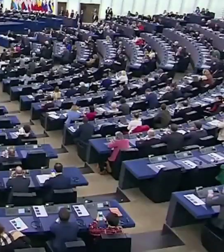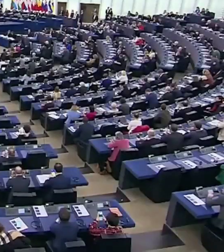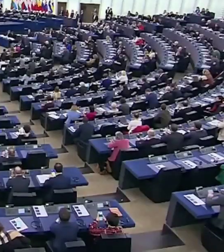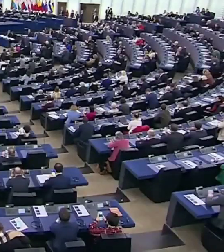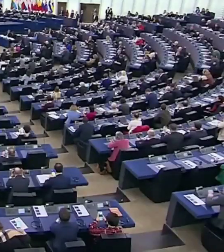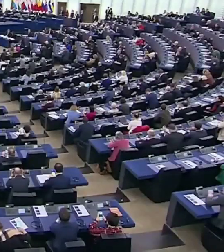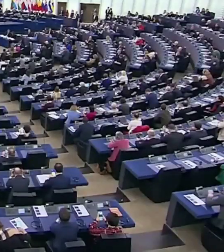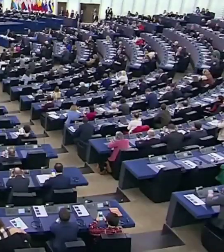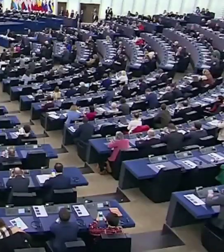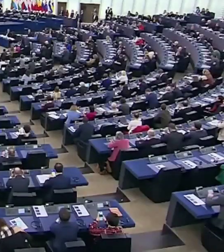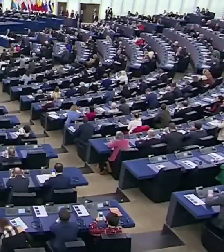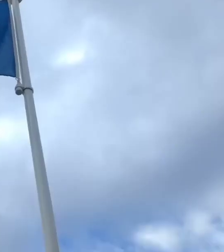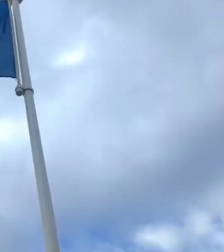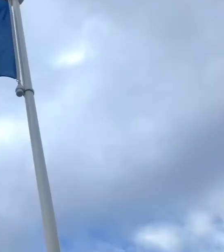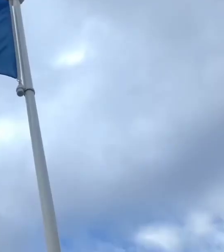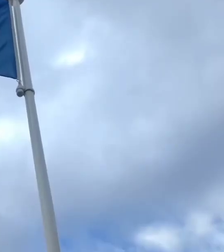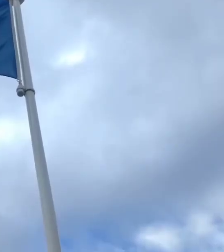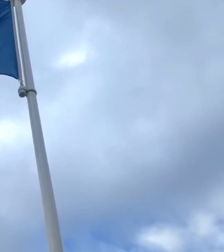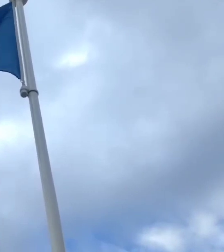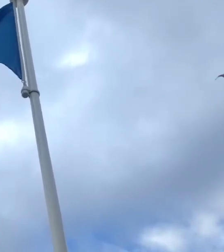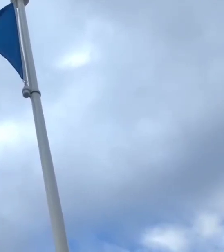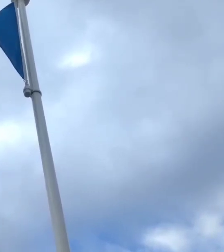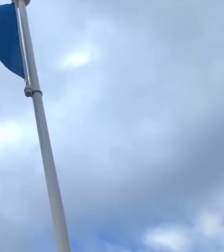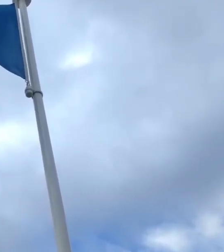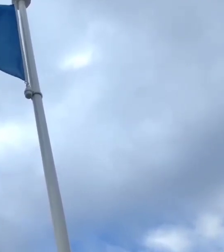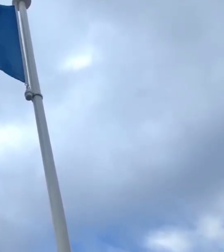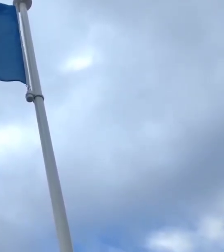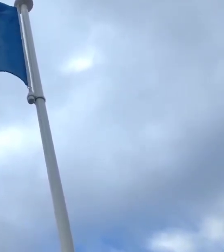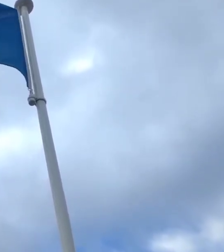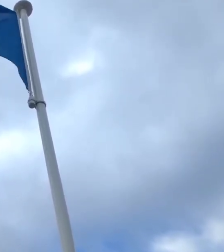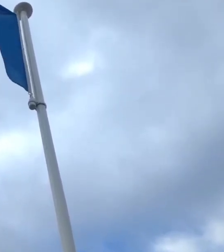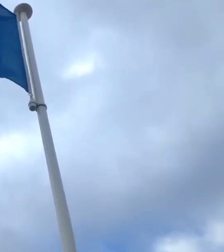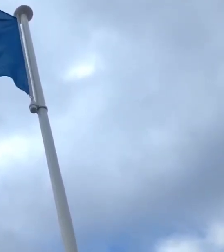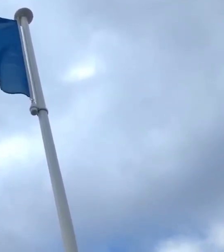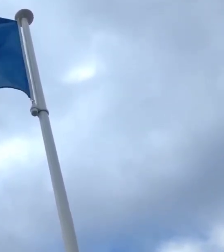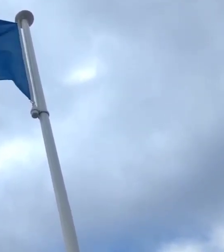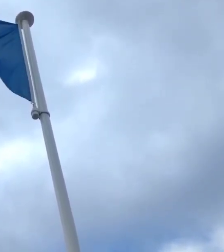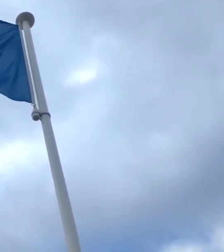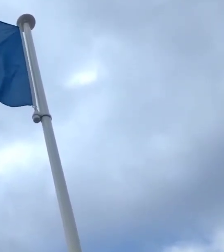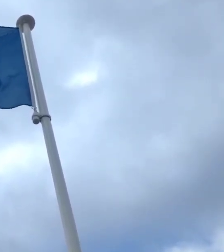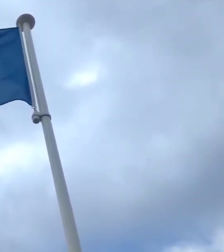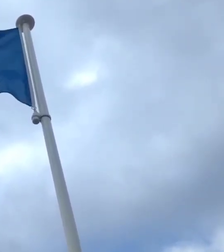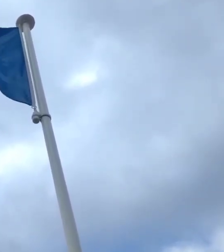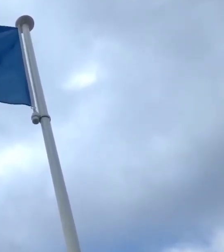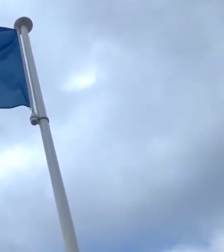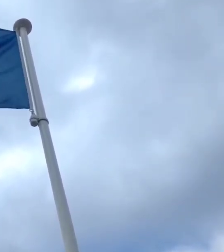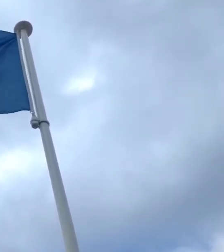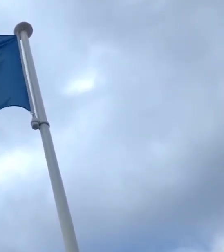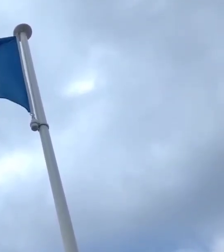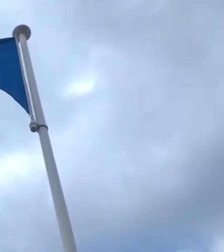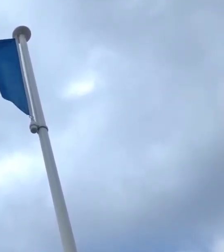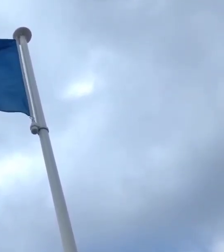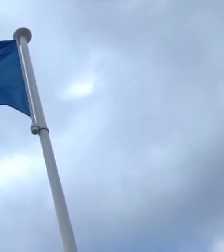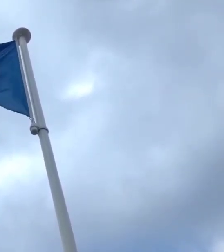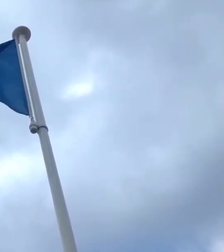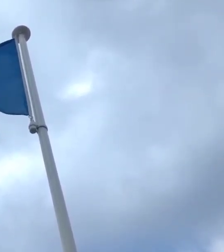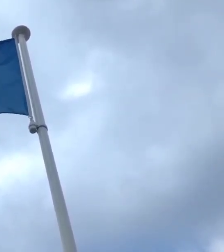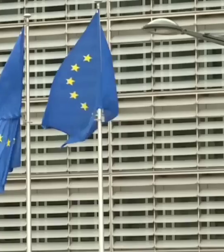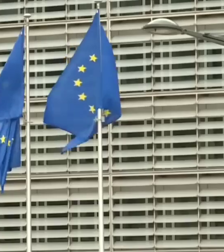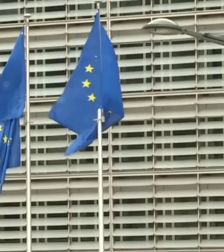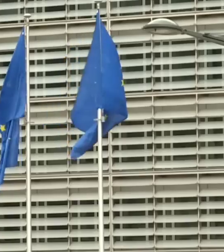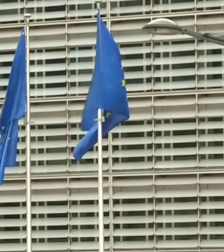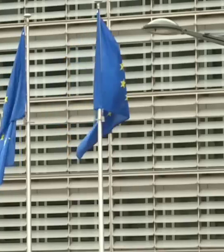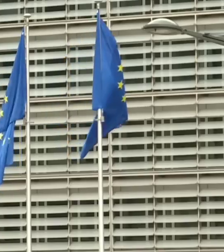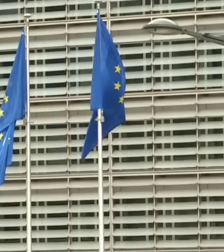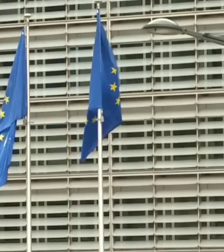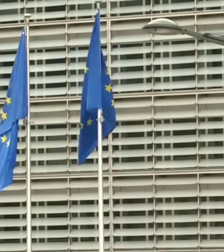gris de la Unión Europea. Y entonces, a partir de ahí, se tomará la decisión. En principio nosotros tenemos los votos en nuestra fracción para